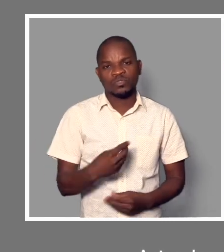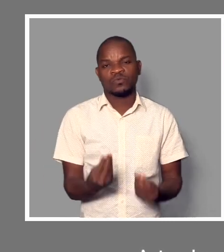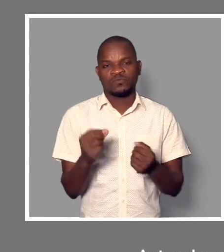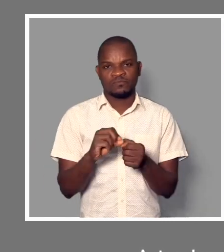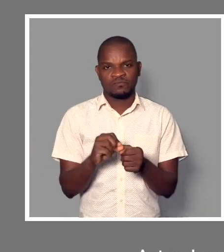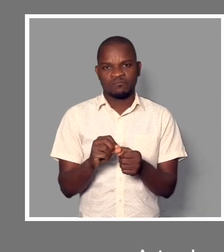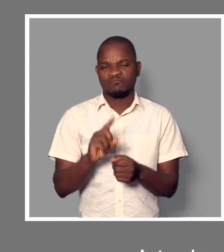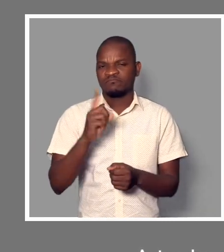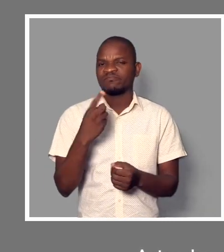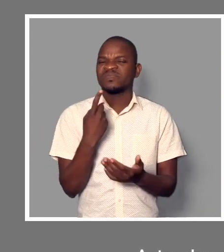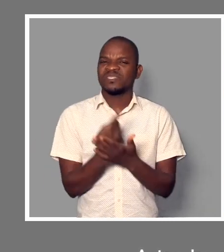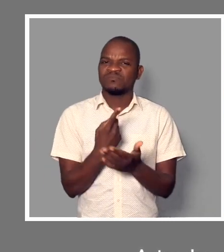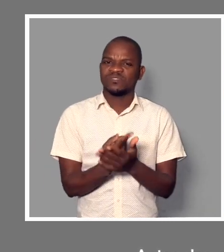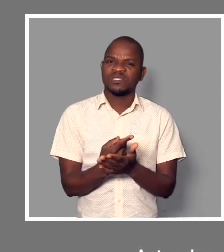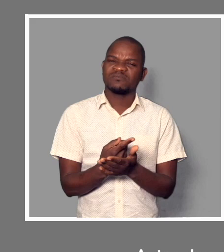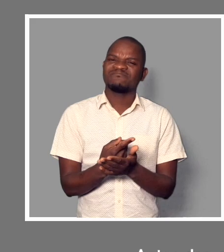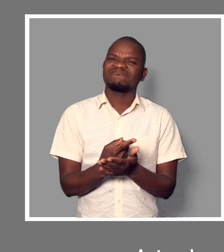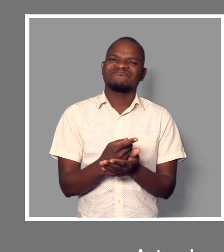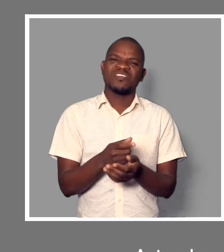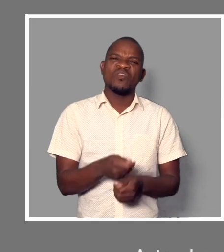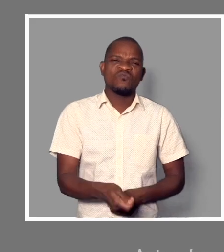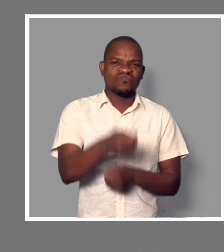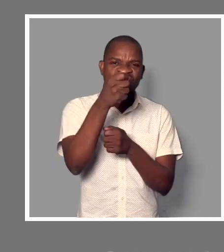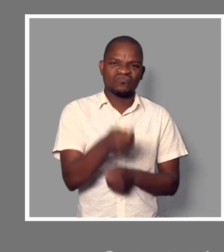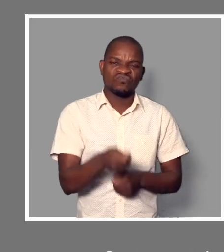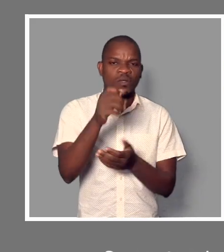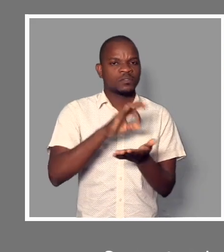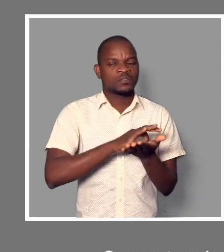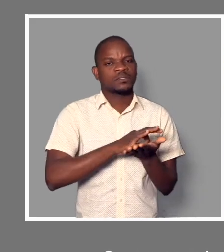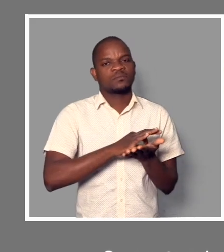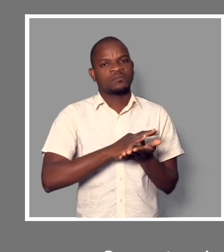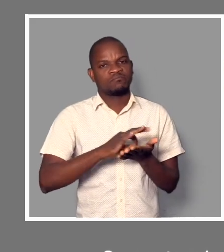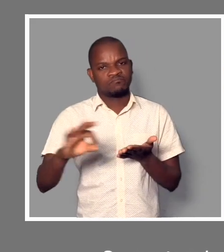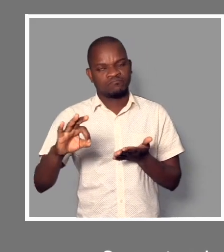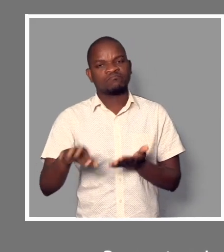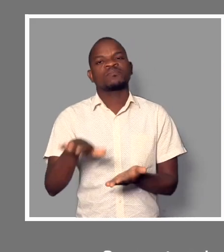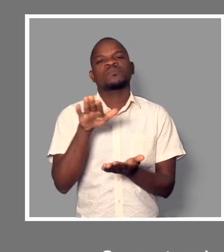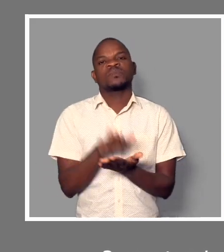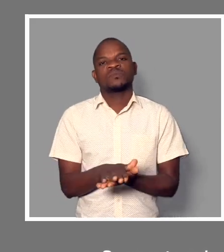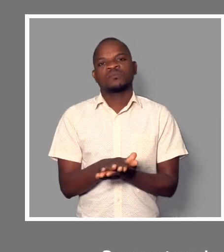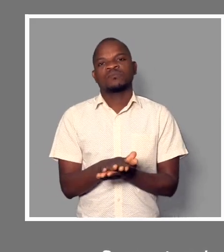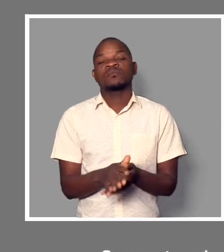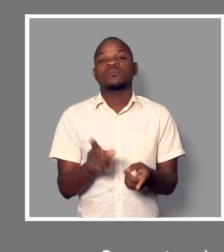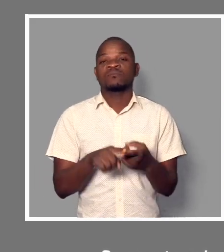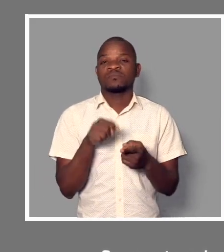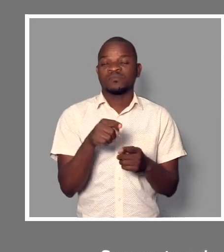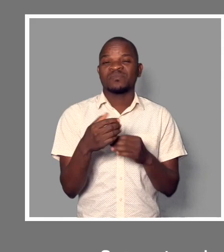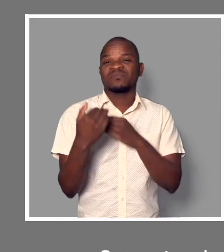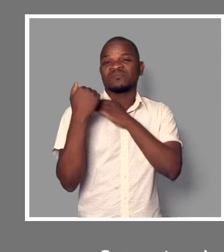primeiro fizemos a desinfecção do sítio, não é? E que sempre tem que estar dentro desta responsabilidade que nós